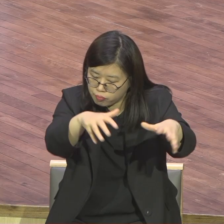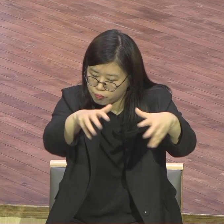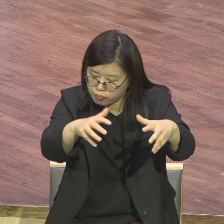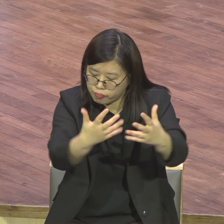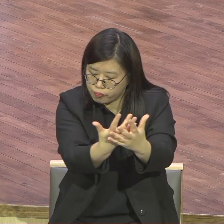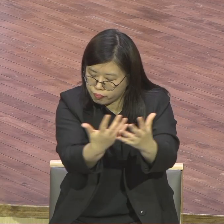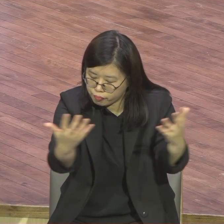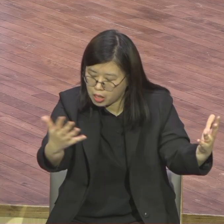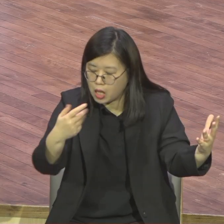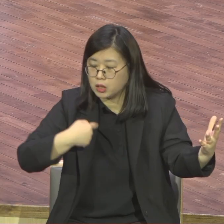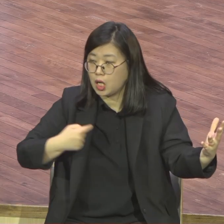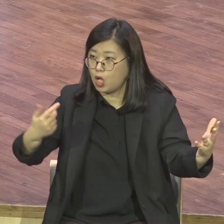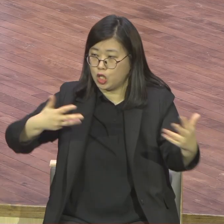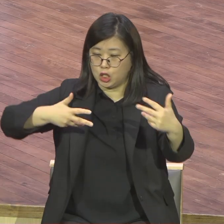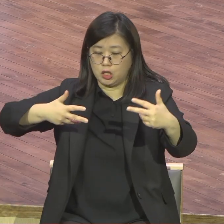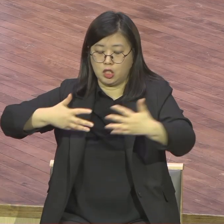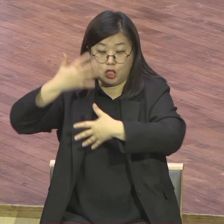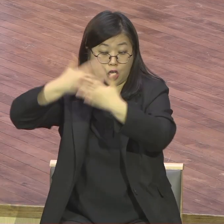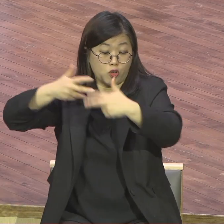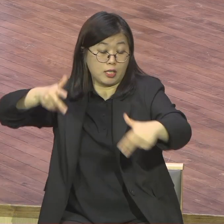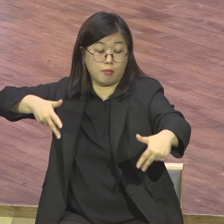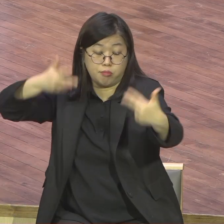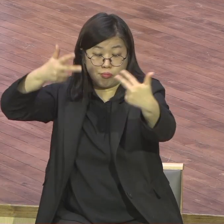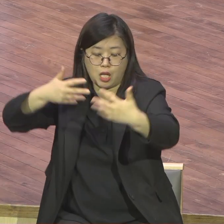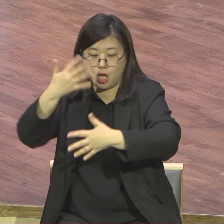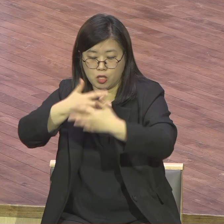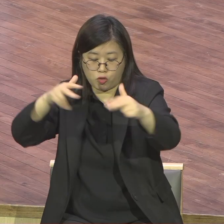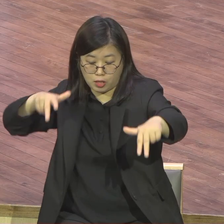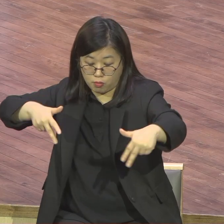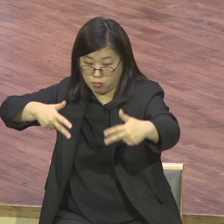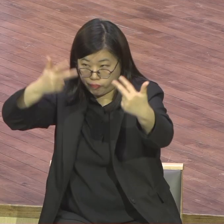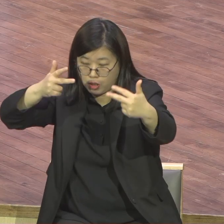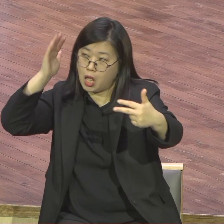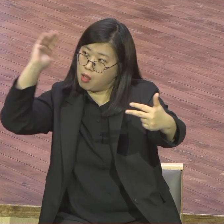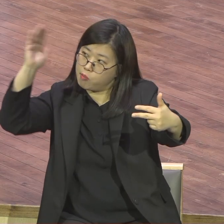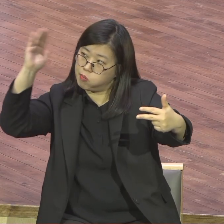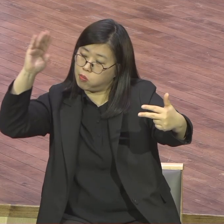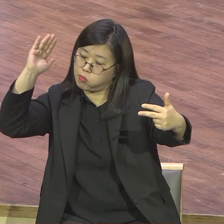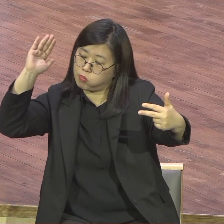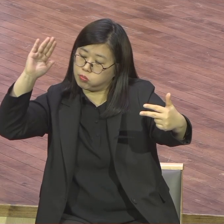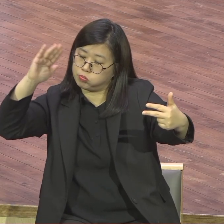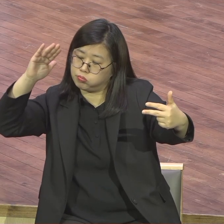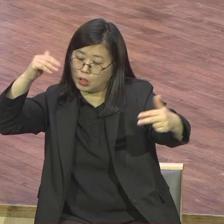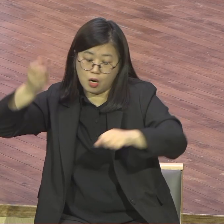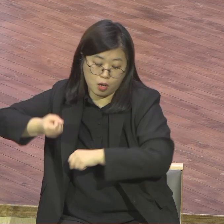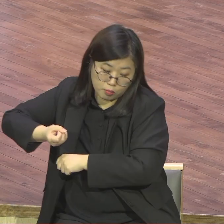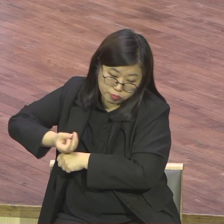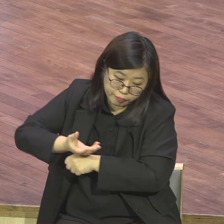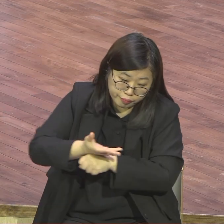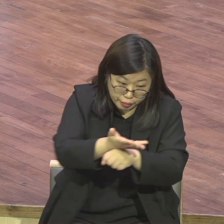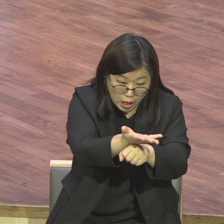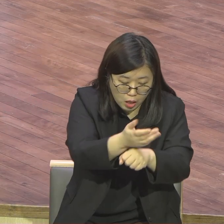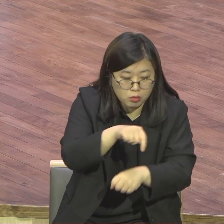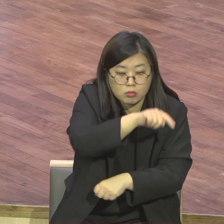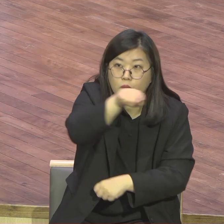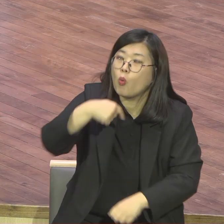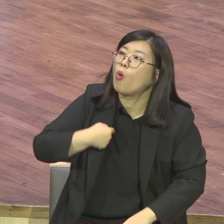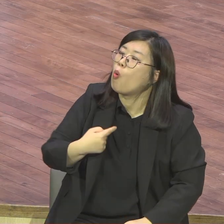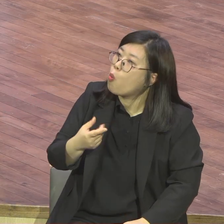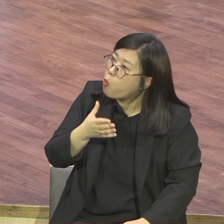복음이다 라고 들어오고 싶으면 RTS를 하는 겁니다 랩렛트 디알로지컬 세미나리 오게 오고 RTS 그